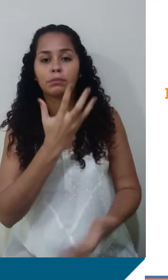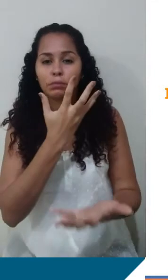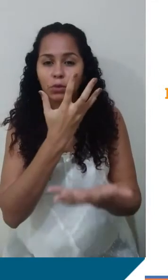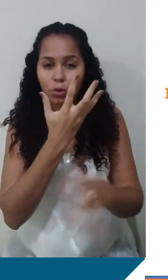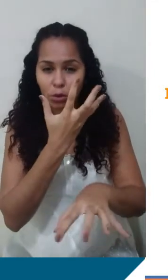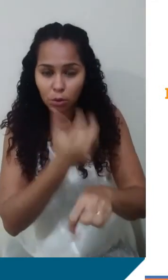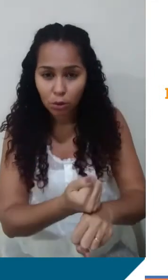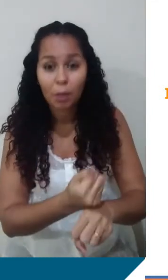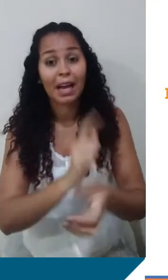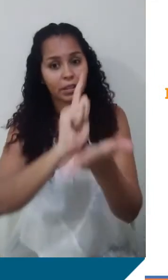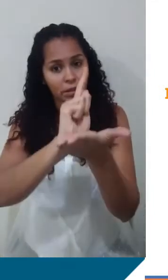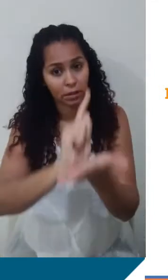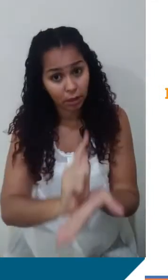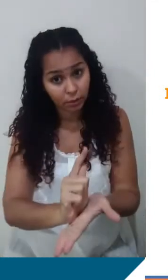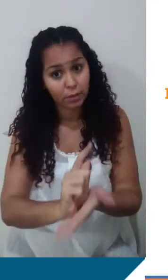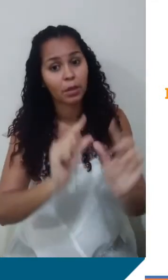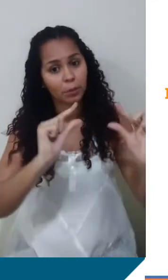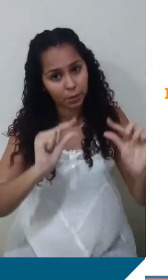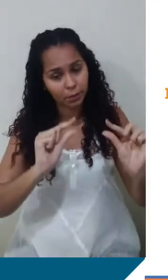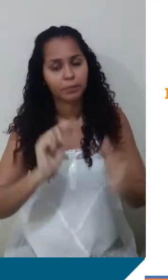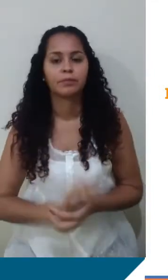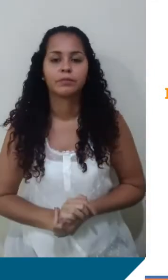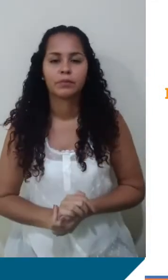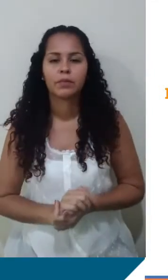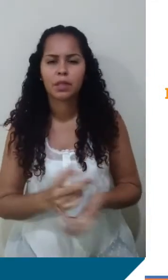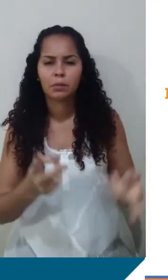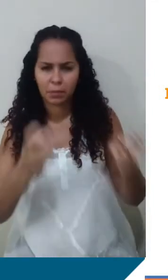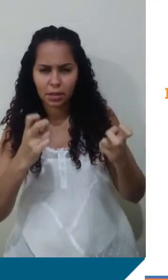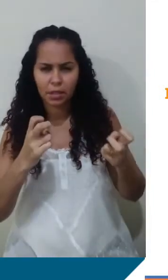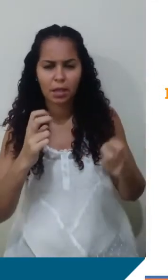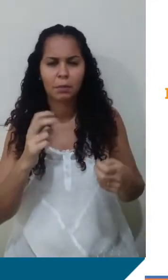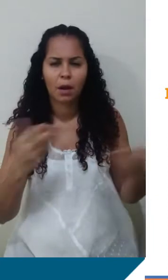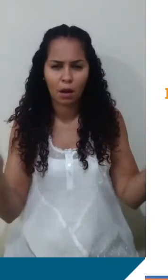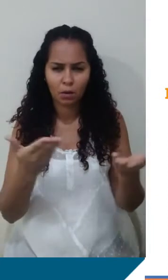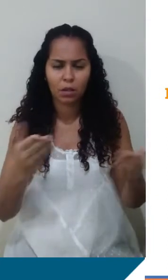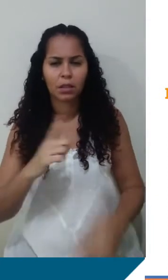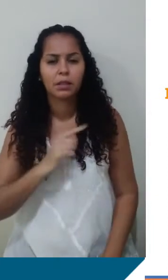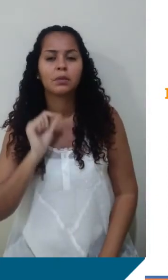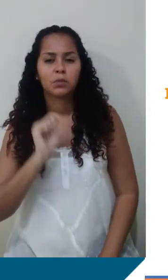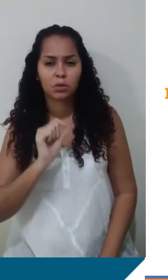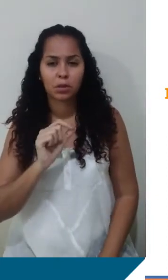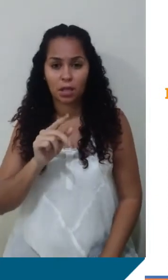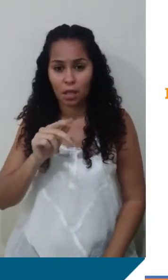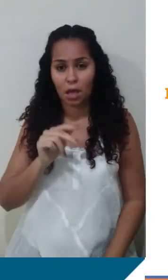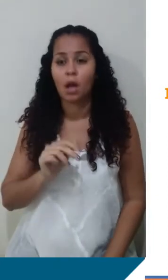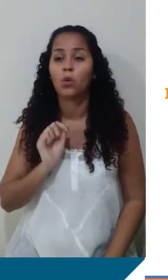gravitacional ela é pequenininha, tá? Então observando esse enunciado a gente tem a força F com que dois